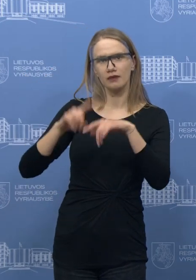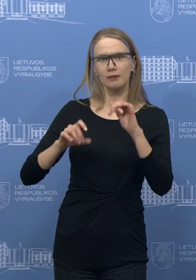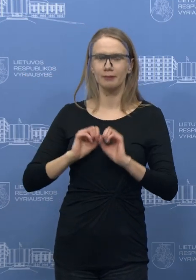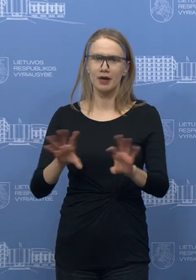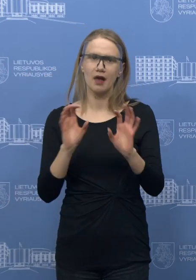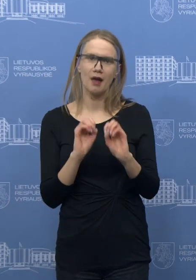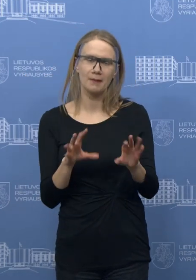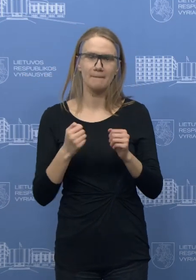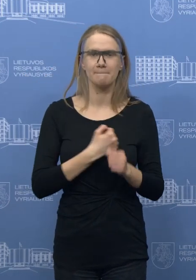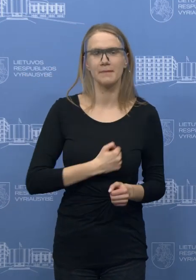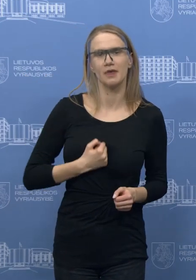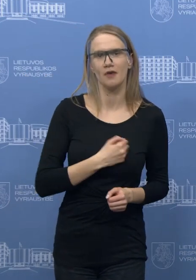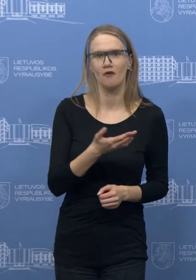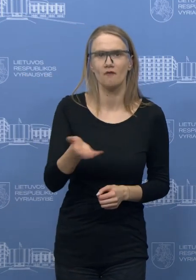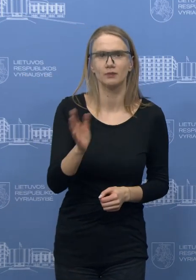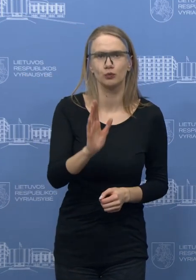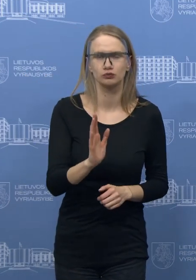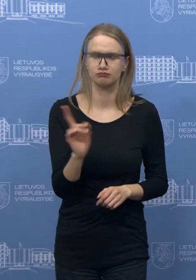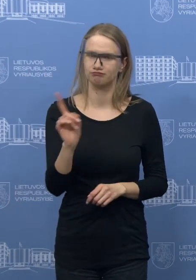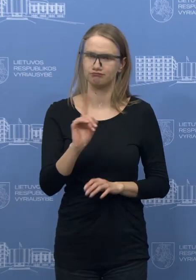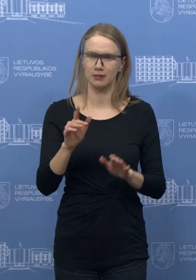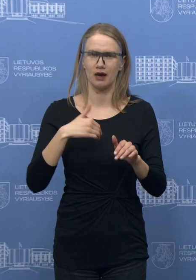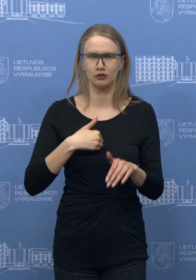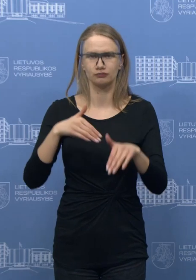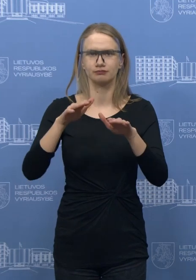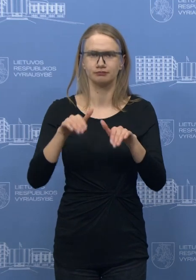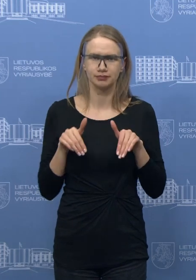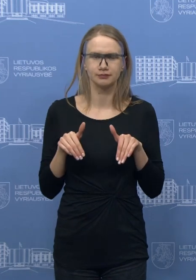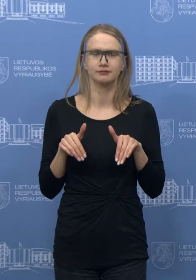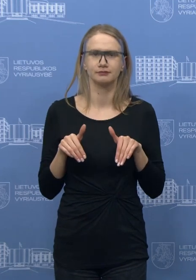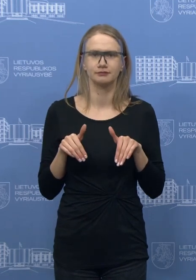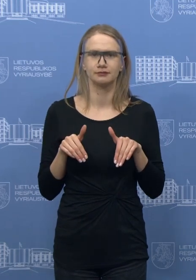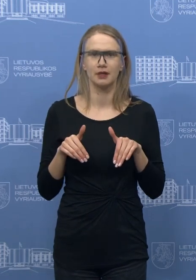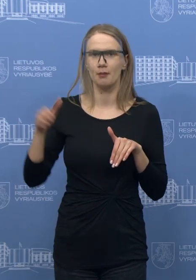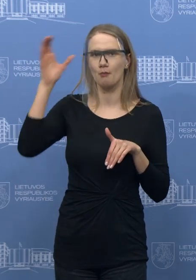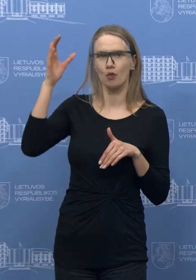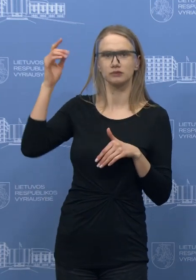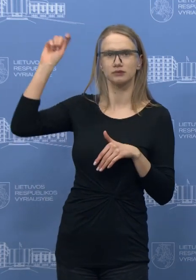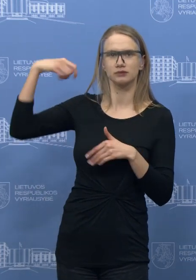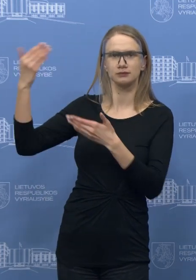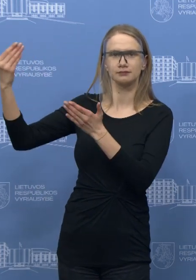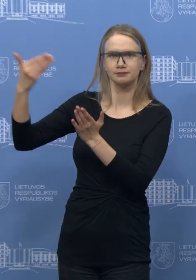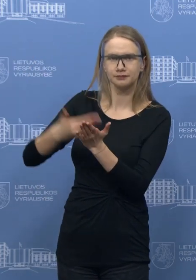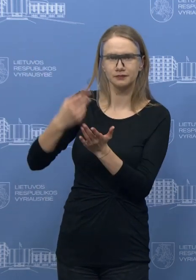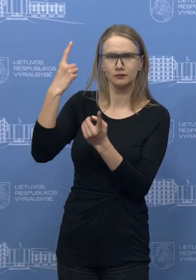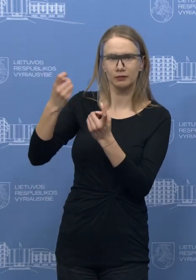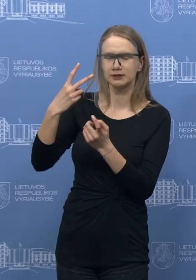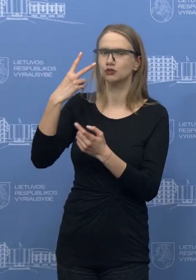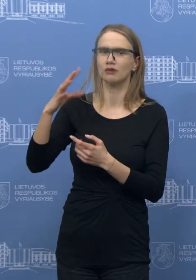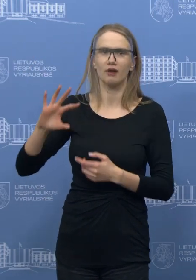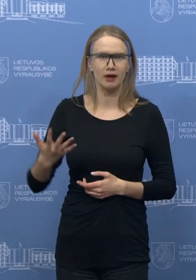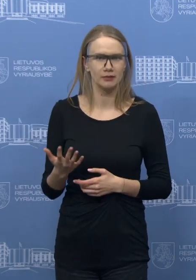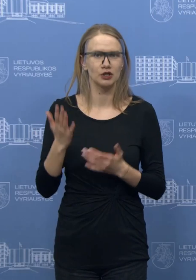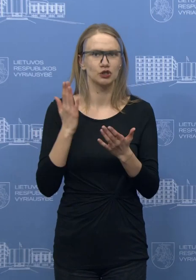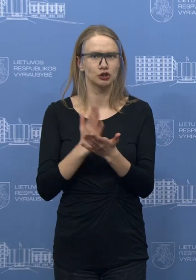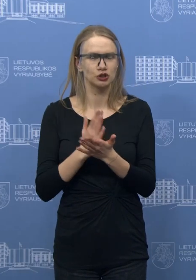pagasinti nori. Aš tiesiog, aš lygčiau šiuo vietoje neutraliu. Mes remiamės mokslininkų prognozes, jos yra labai įvairios, pasimistinis